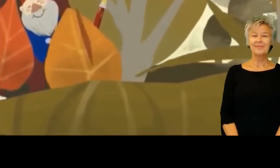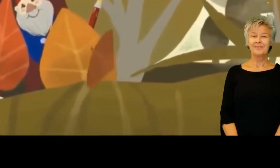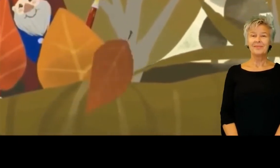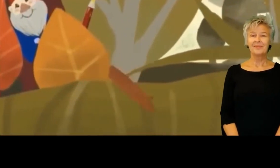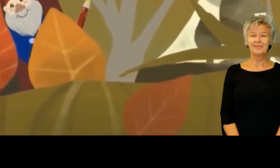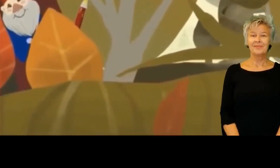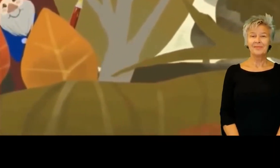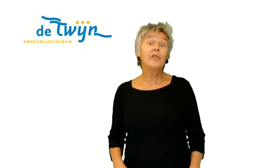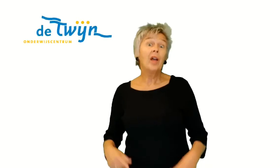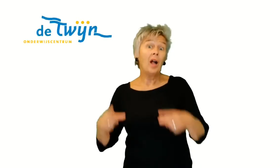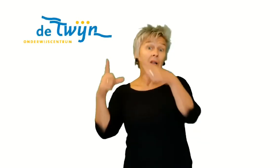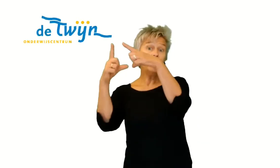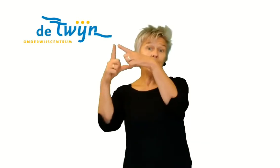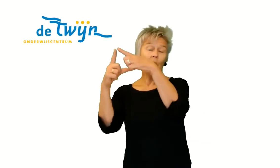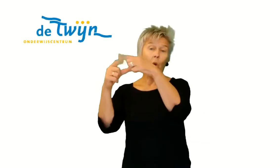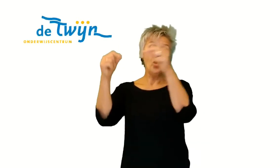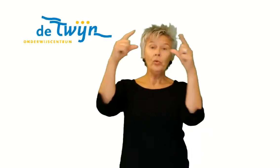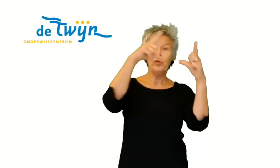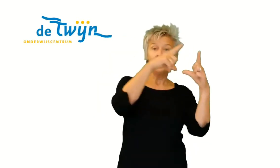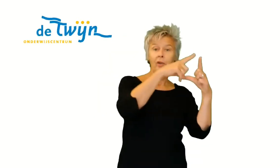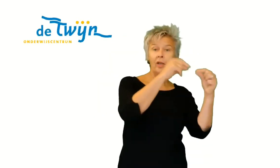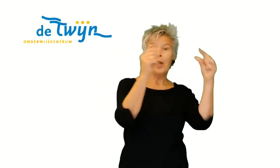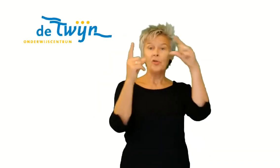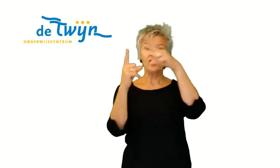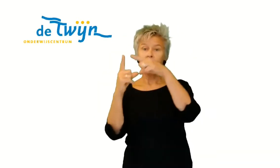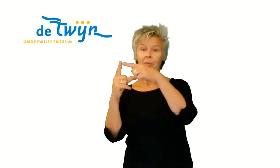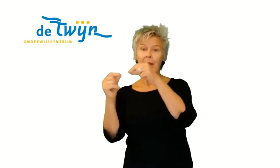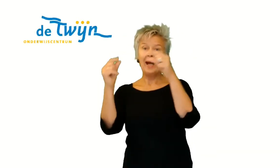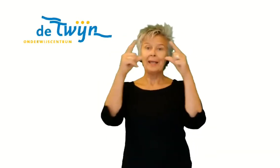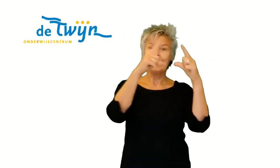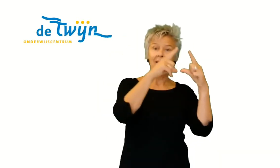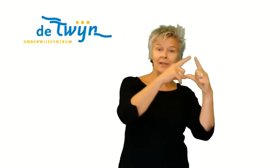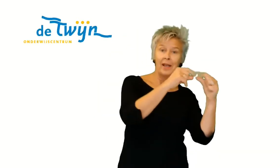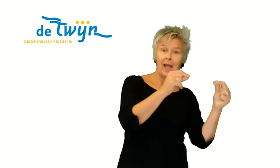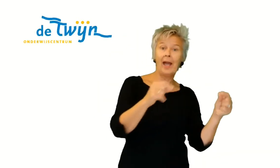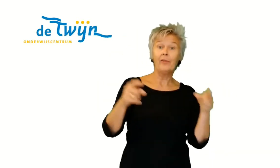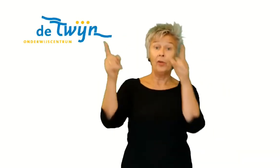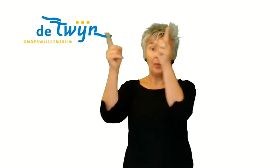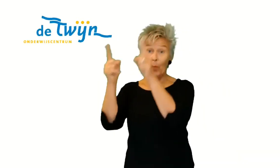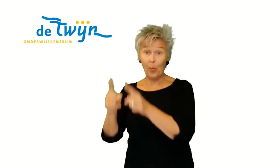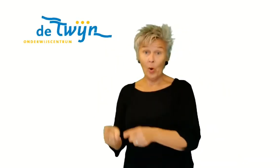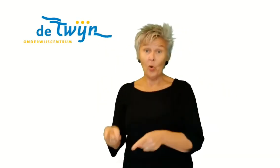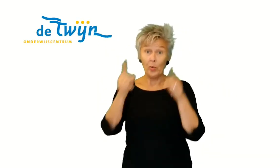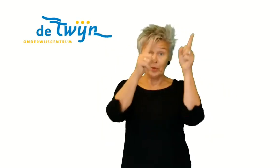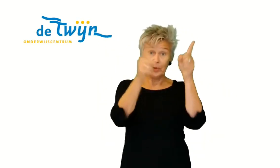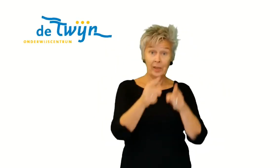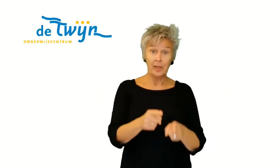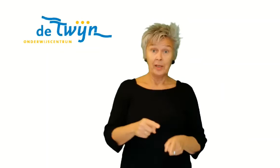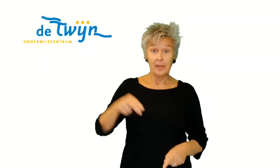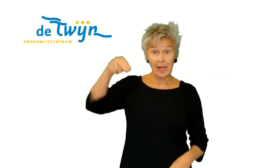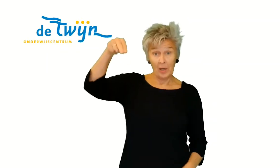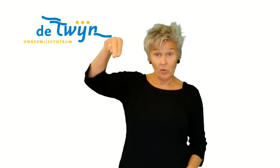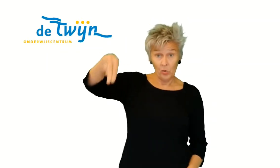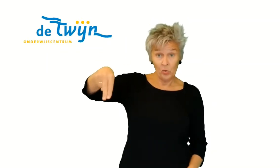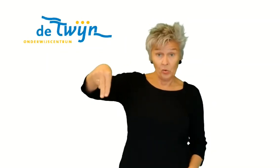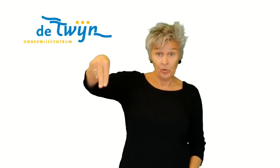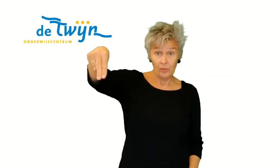Want al die honderdduizend blaadjes aan de bomen zijn nu...